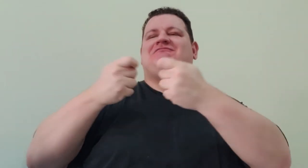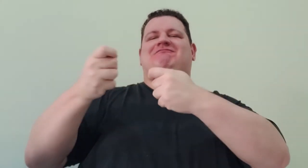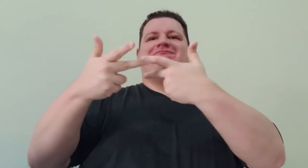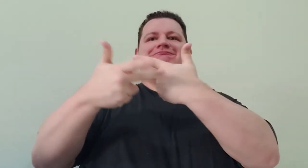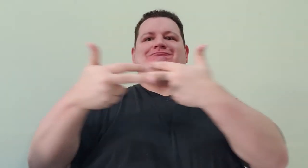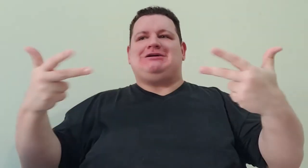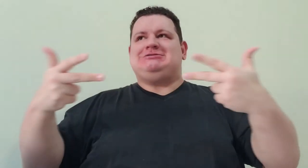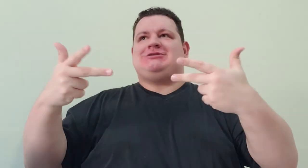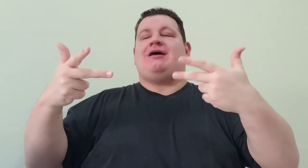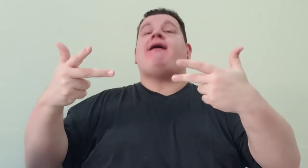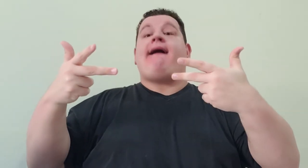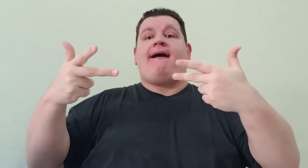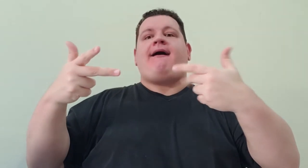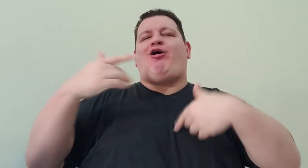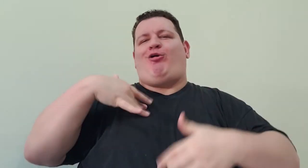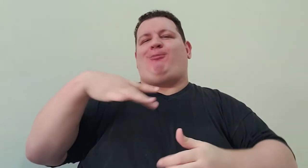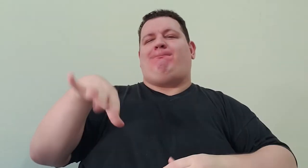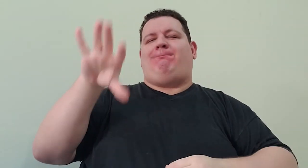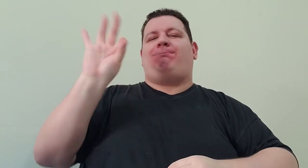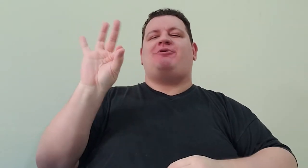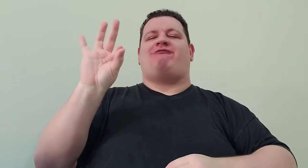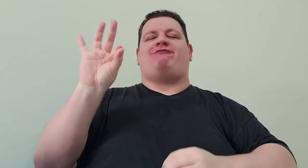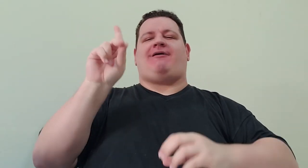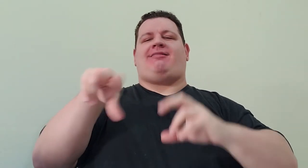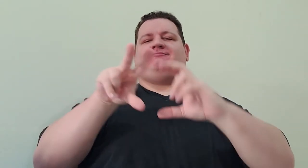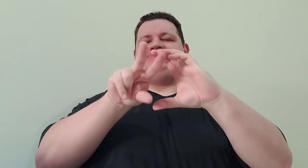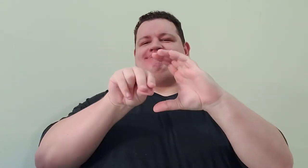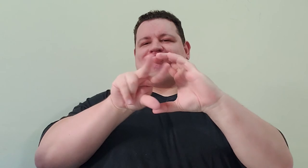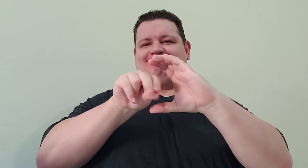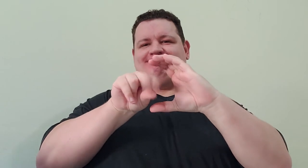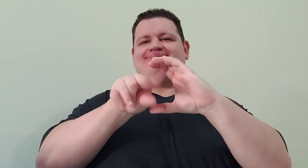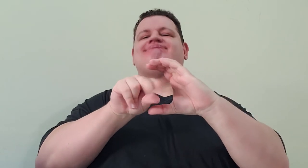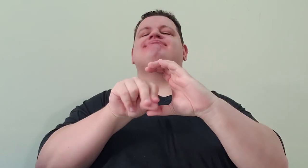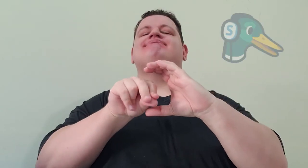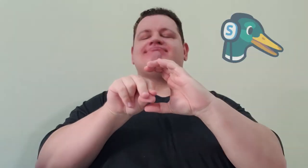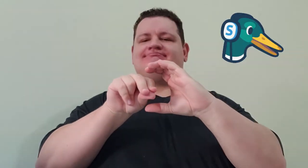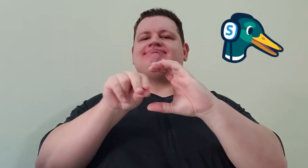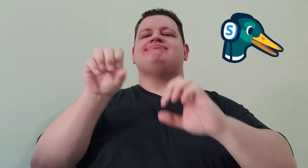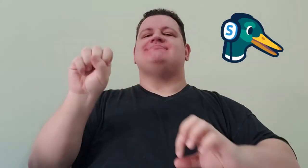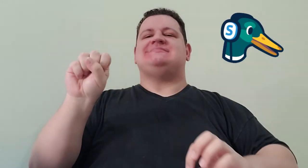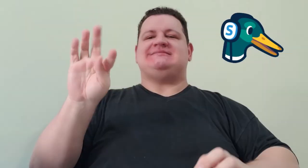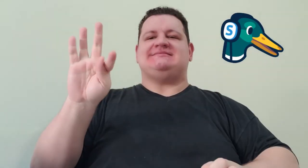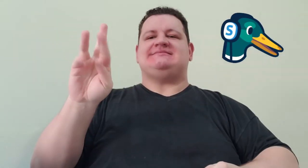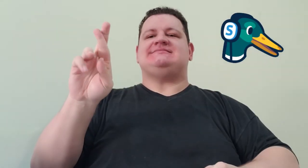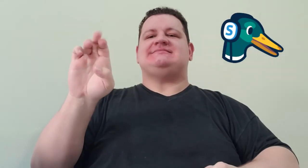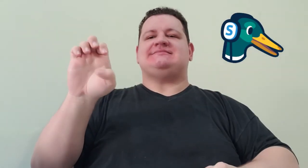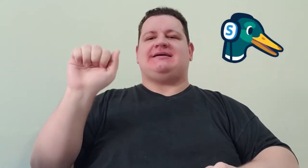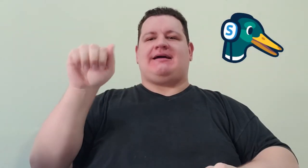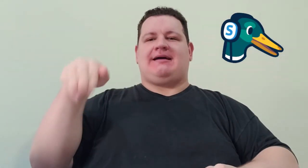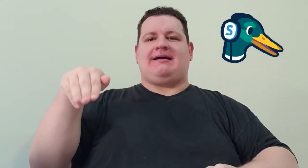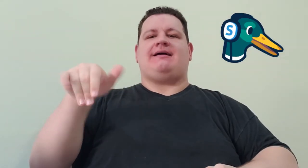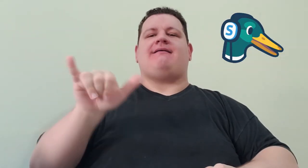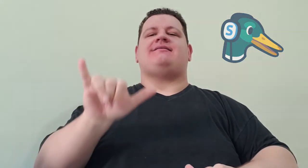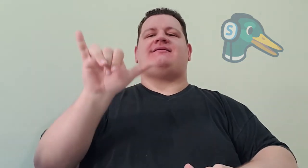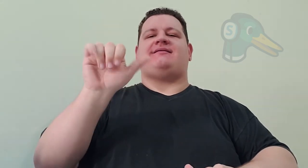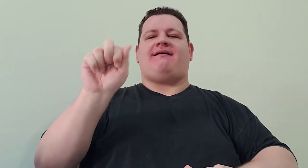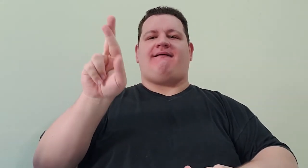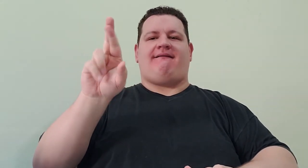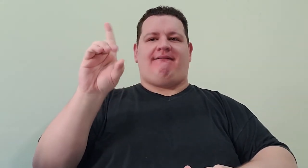prefiro o StreamYard que é conectado ao YouTube prefiro essa plataforma pelo seu visual mais chamativo tendo